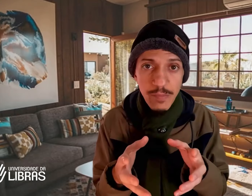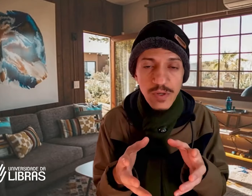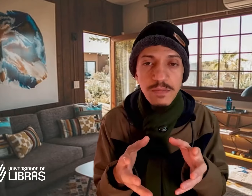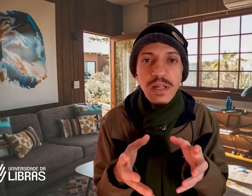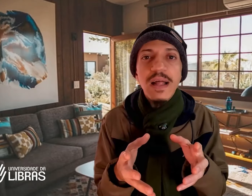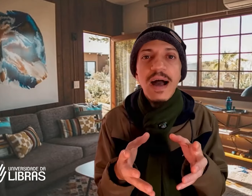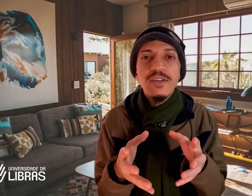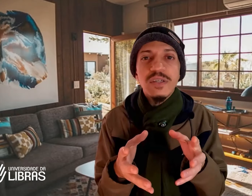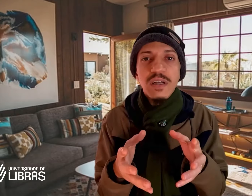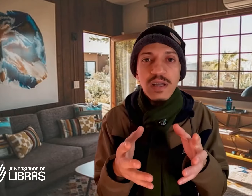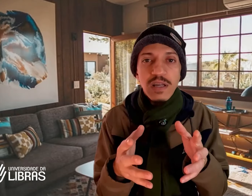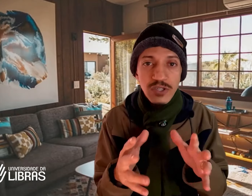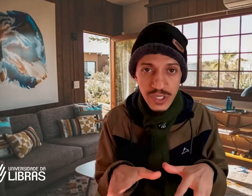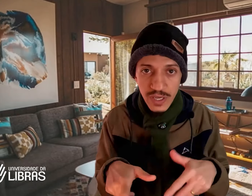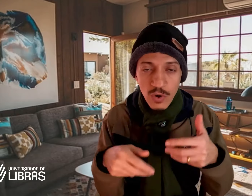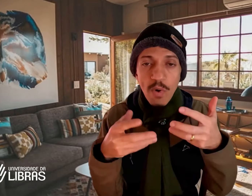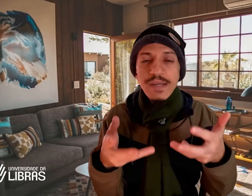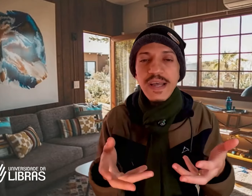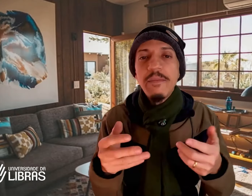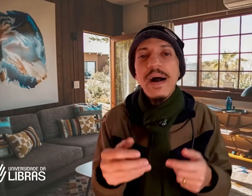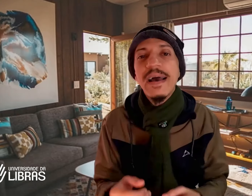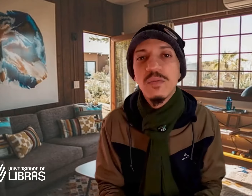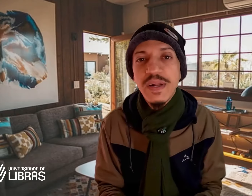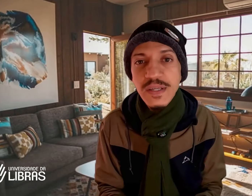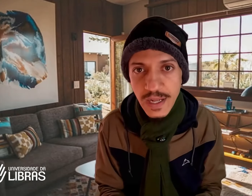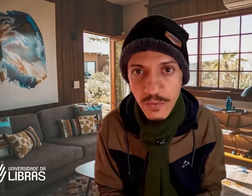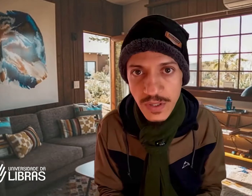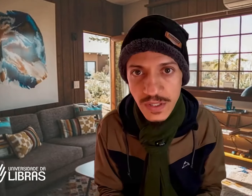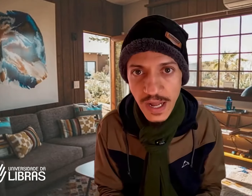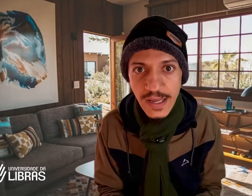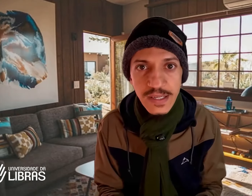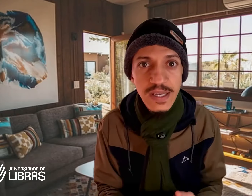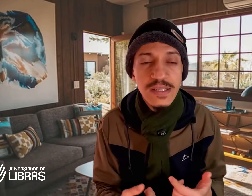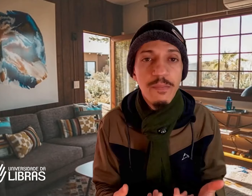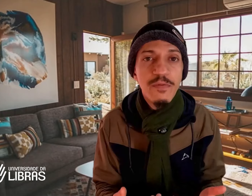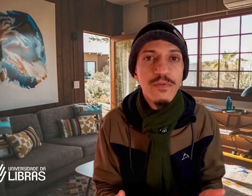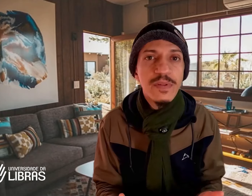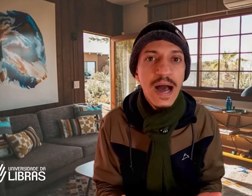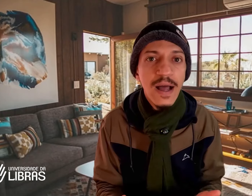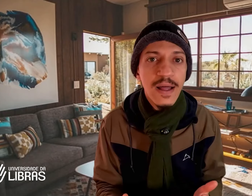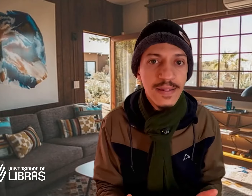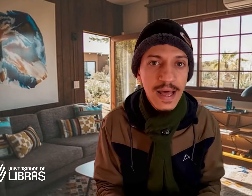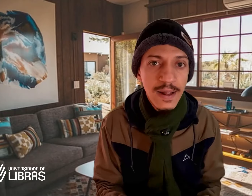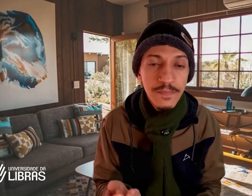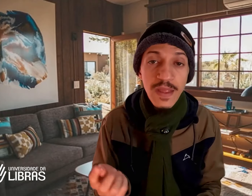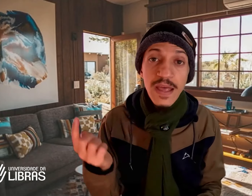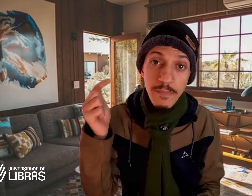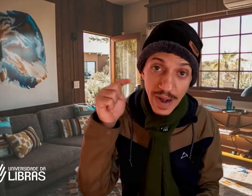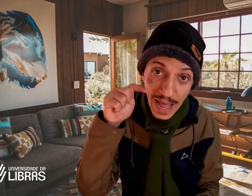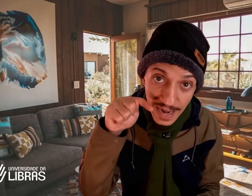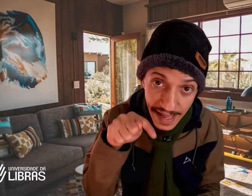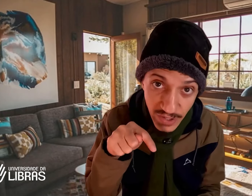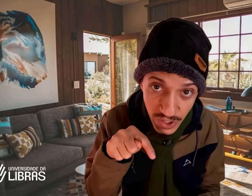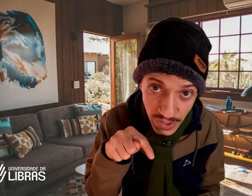possibilidade de conhecer mais sobre a escrita da língua de sinais e se aprofundar nela, e para além disso,